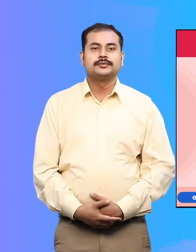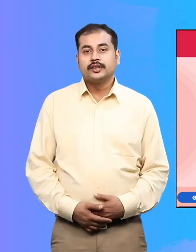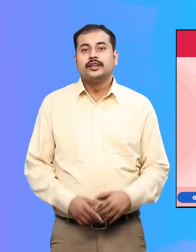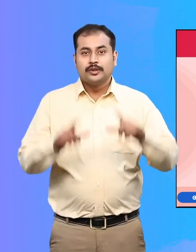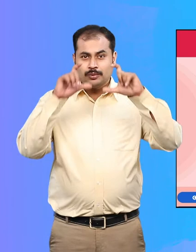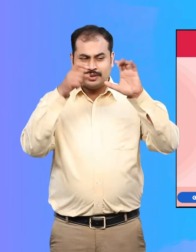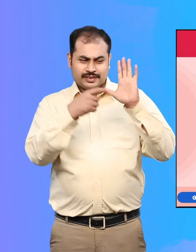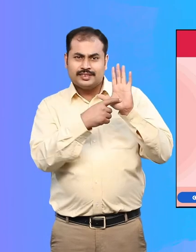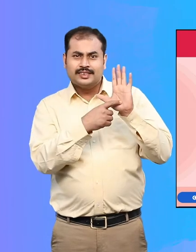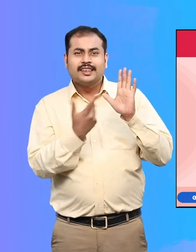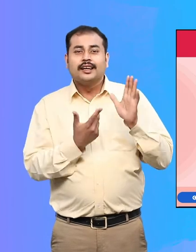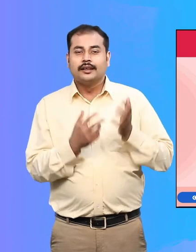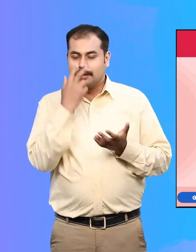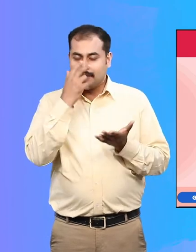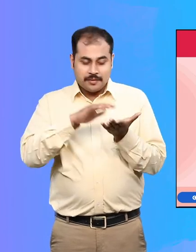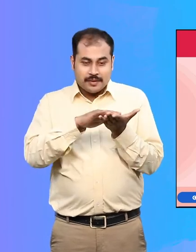प्रेल जानकारी उपलब्ध